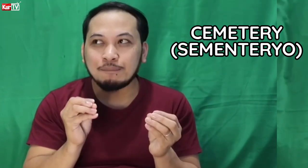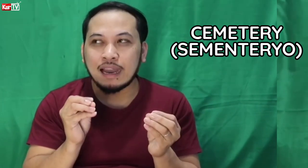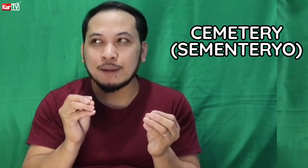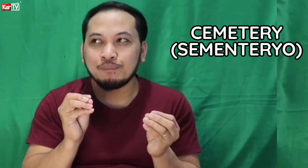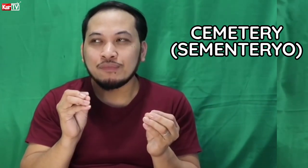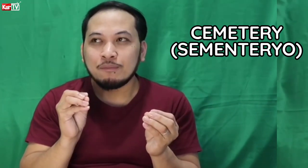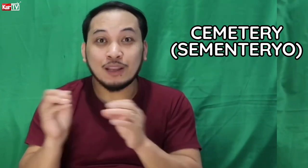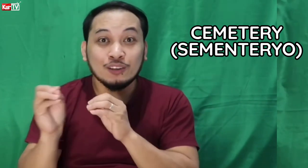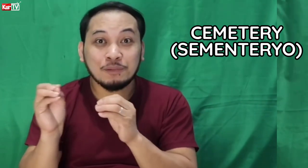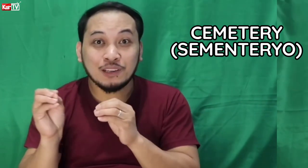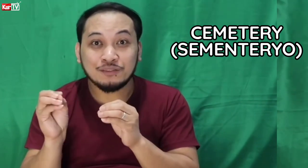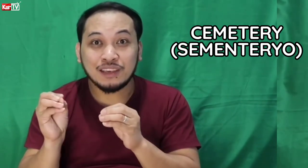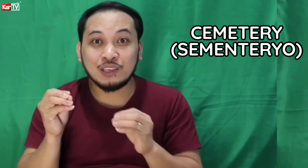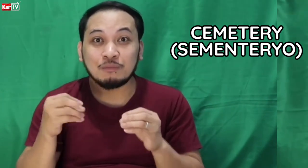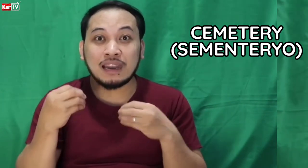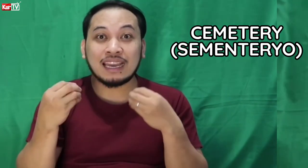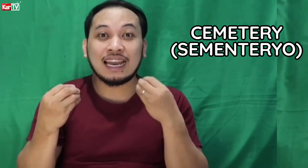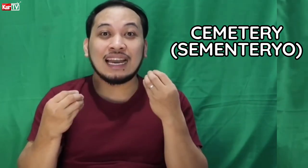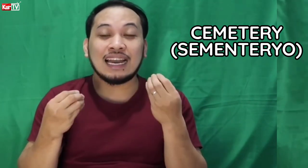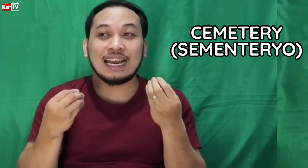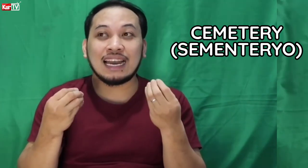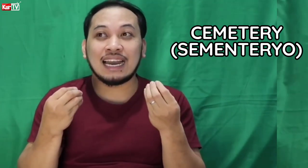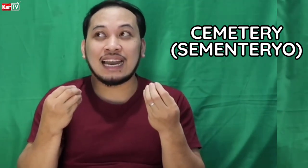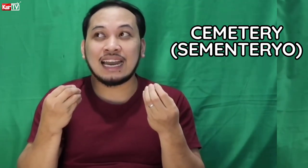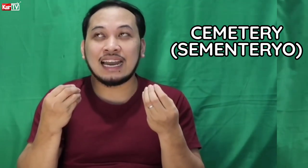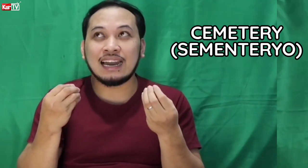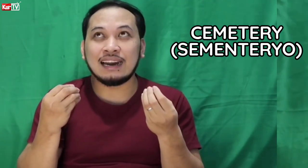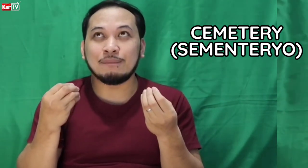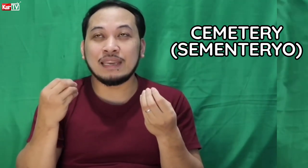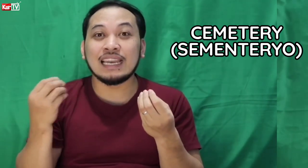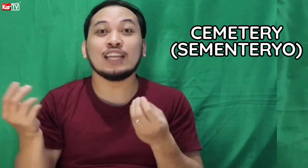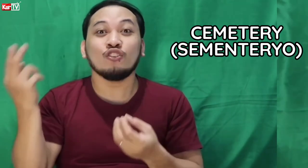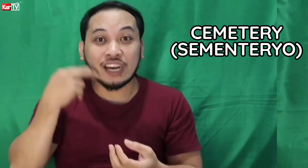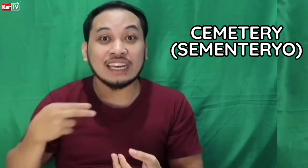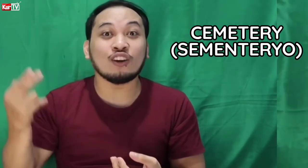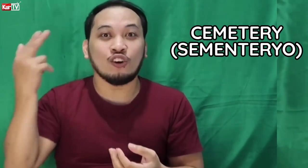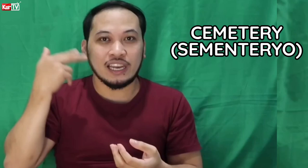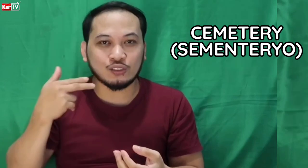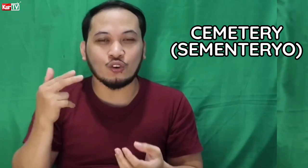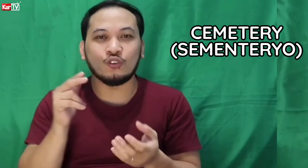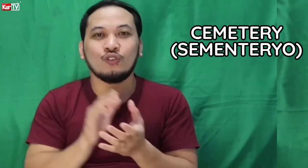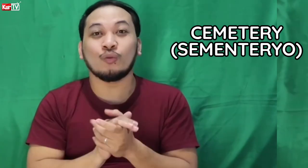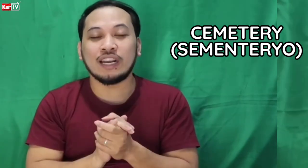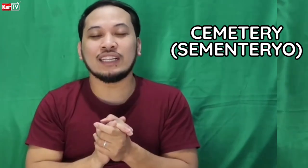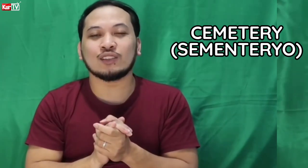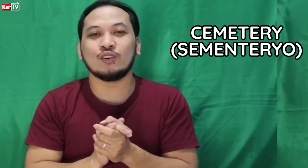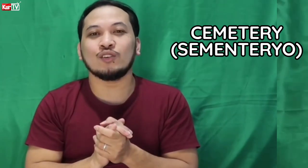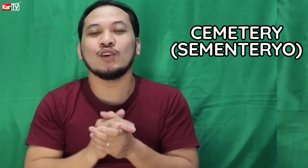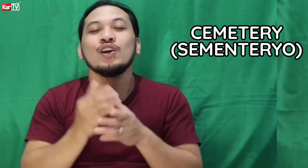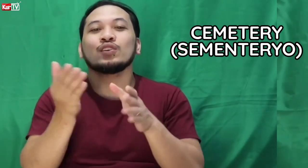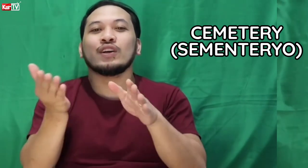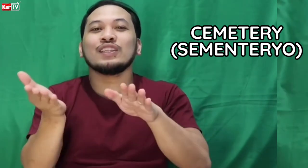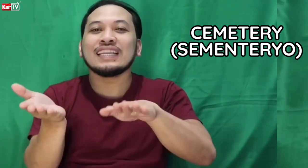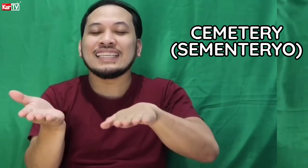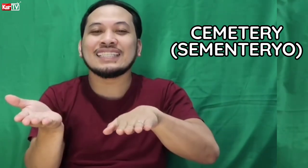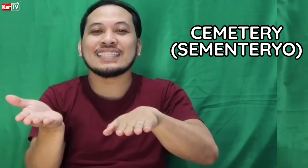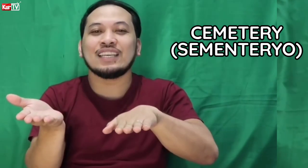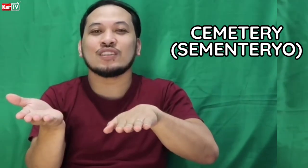pang manood pa nung video pagka bigla niyong na-recall itong word na to. So ganito natin isa-sign yung